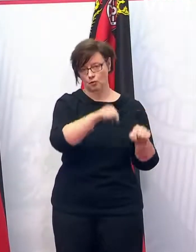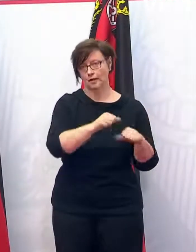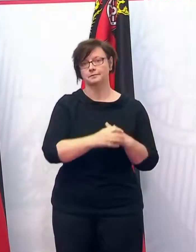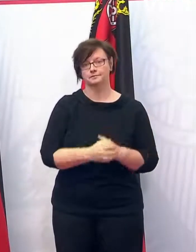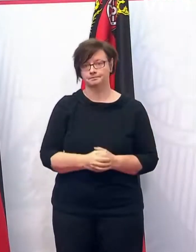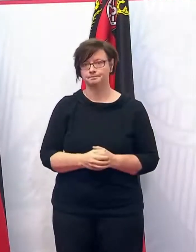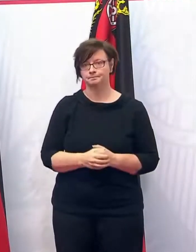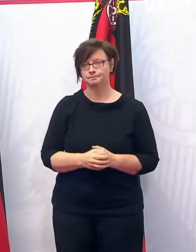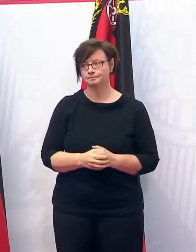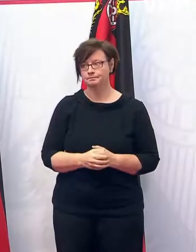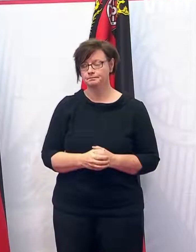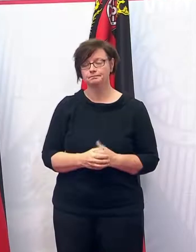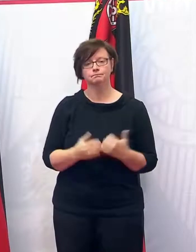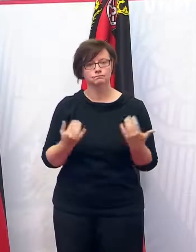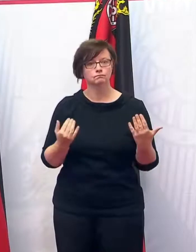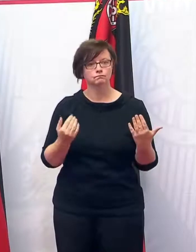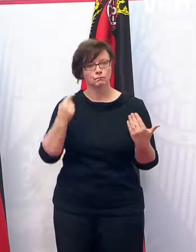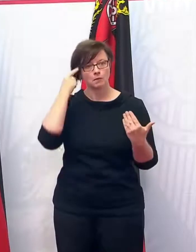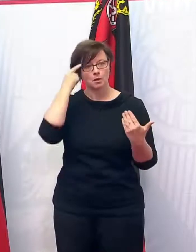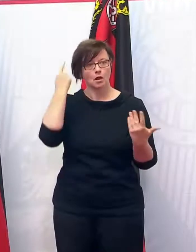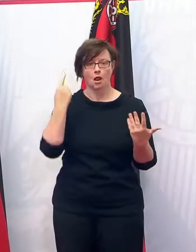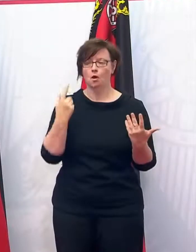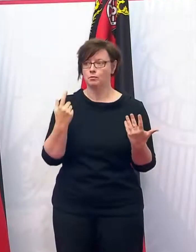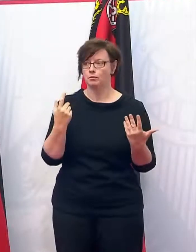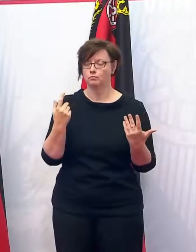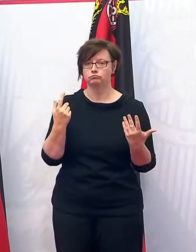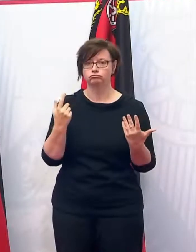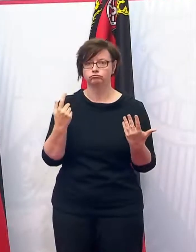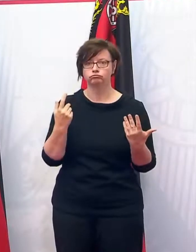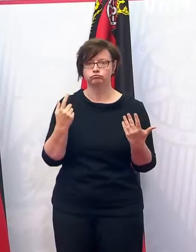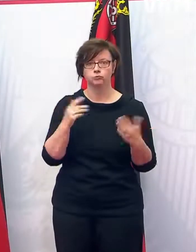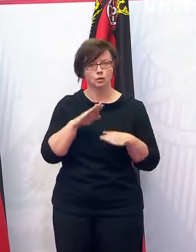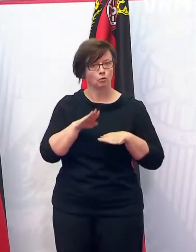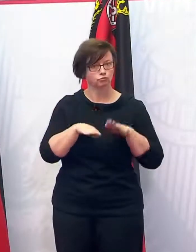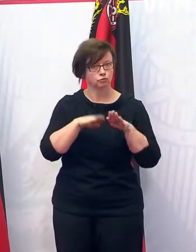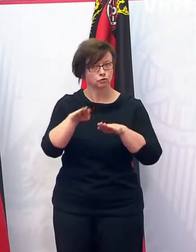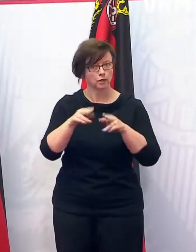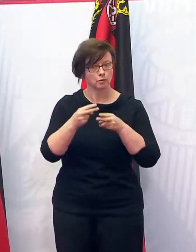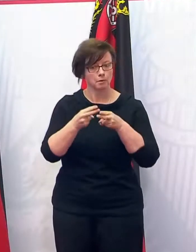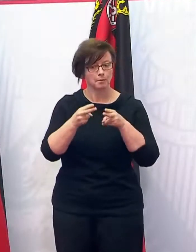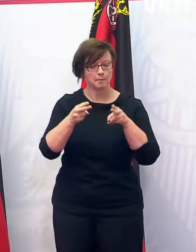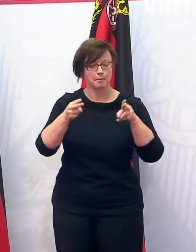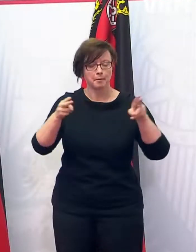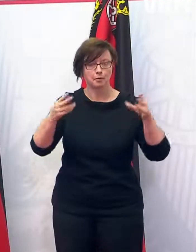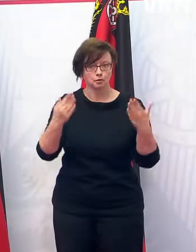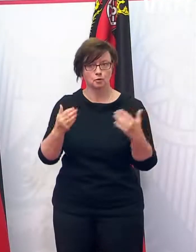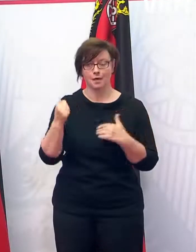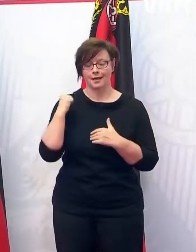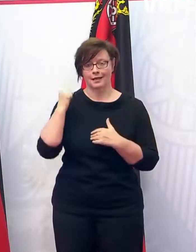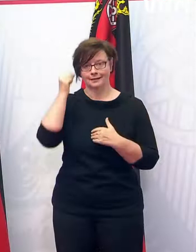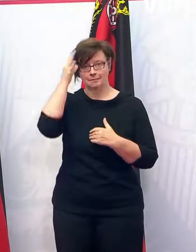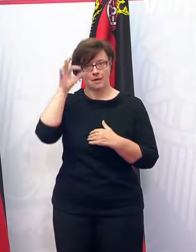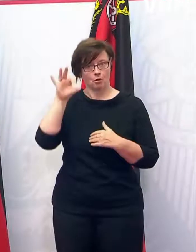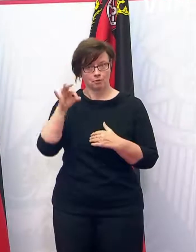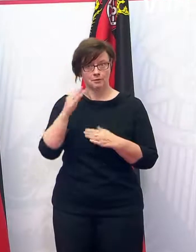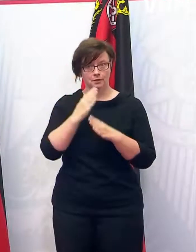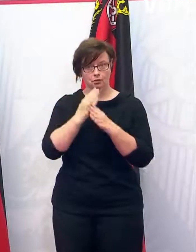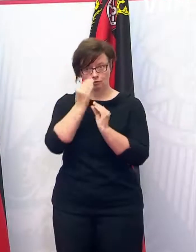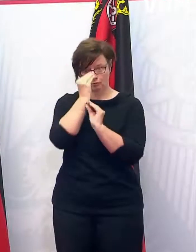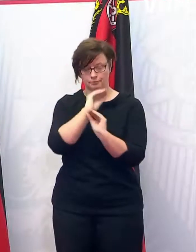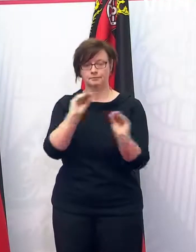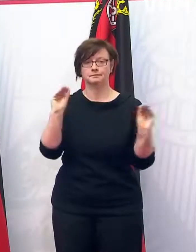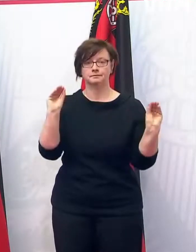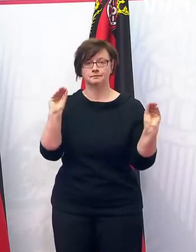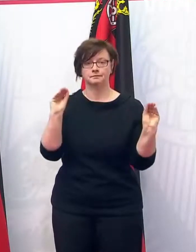weiter. Ich glaube, das ist es an Schritten. Die Bildungsministerin hat gestern ja schon verkündet,